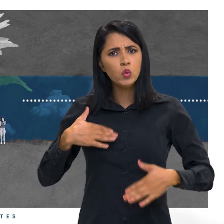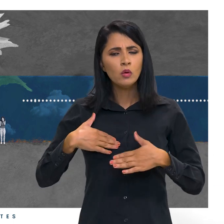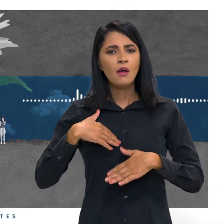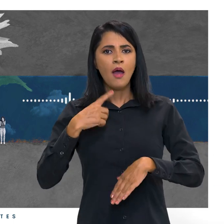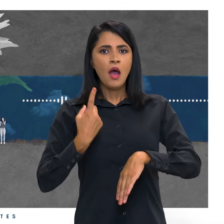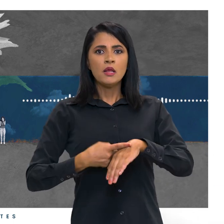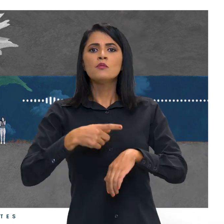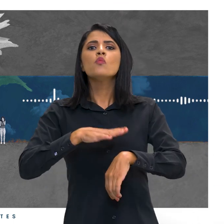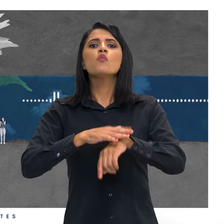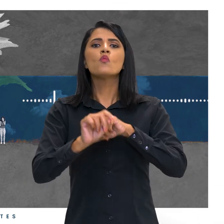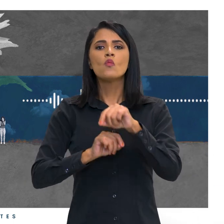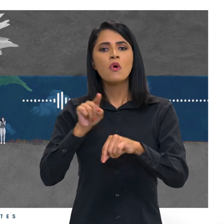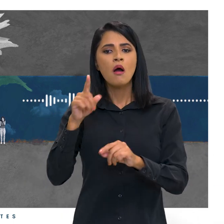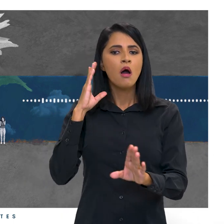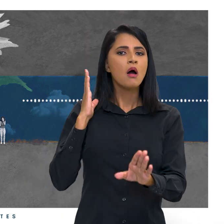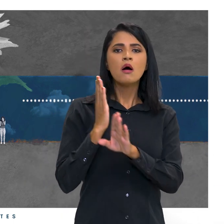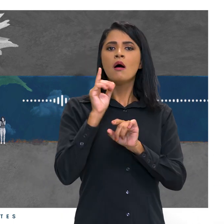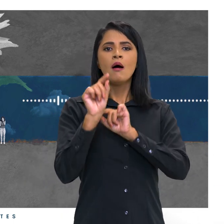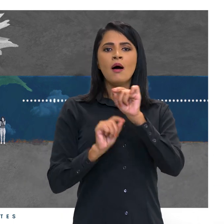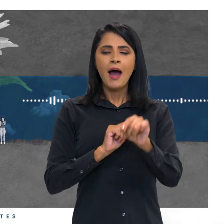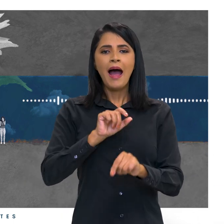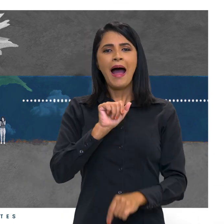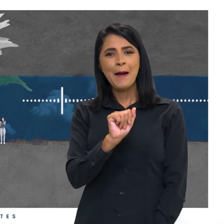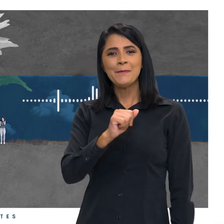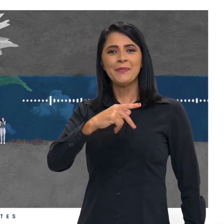crise que ela descobriu ter a PTI.